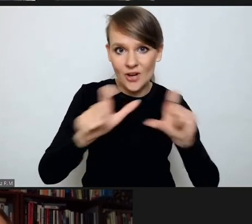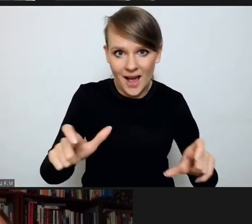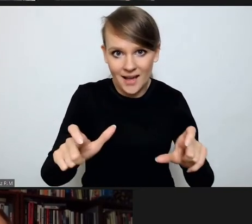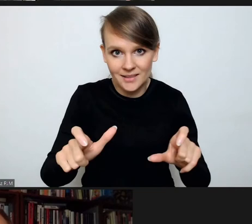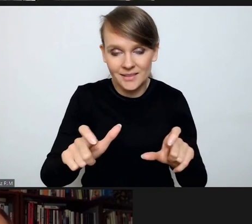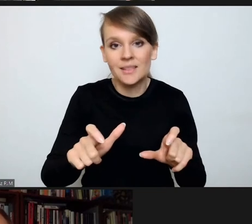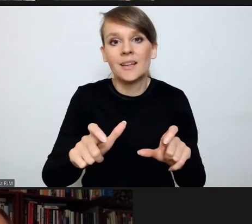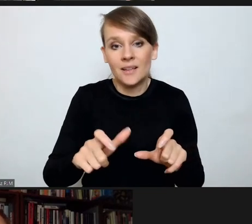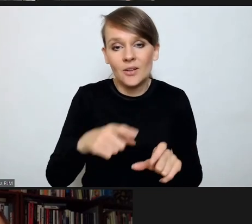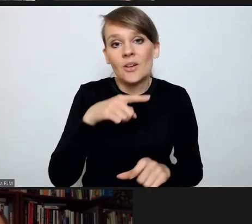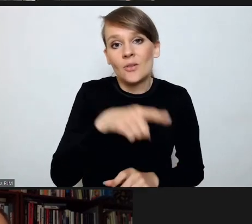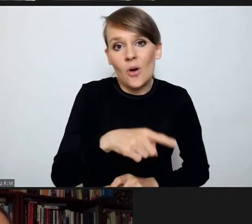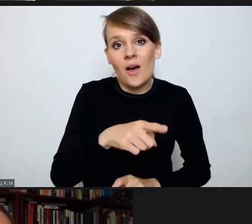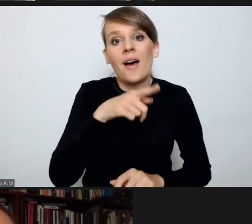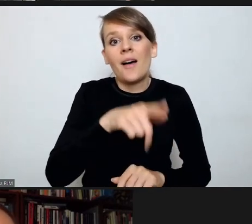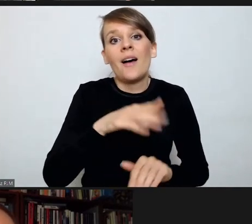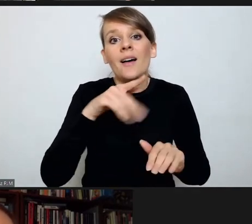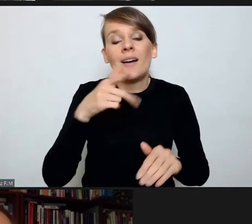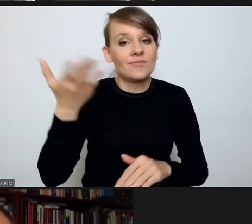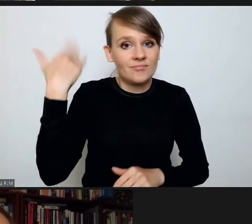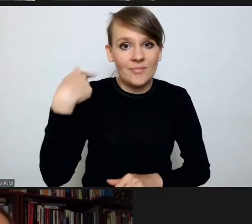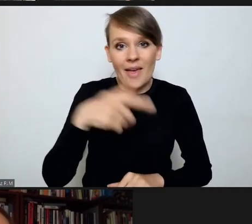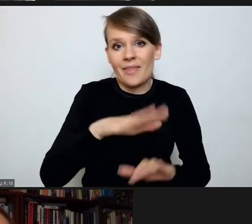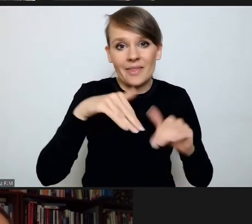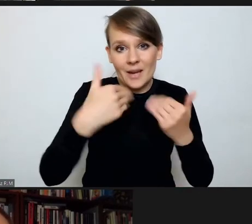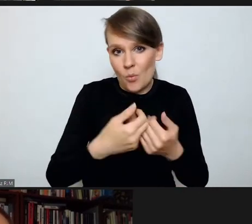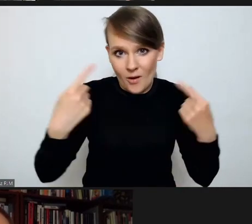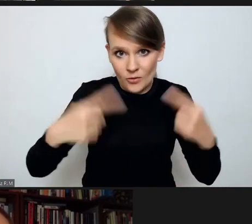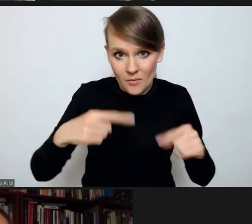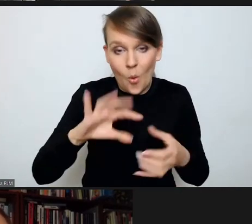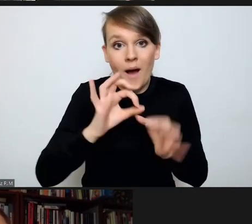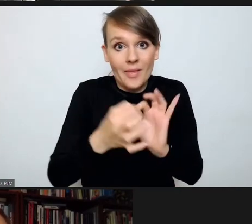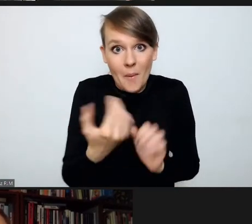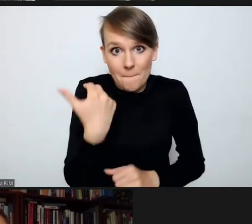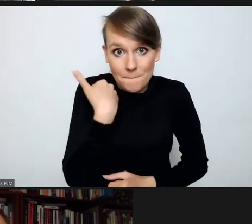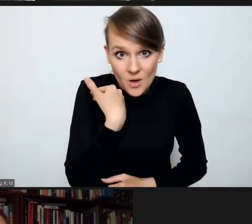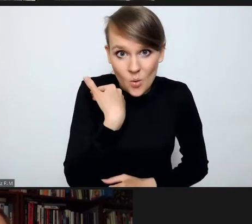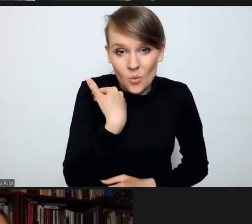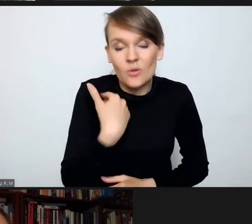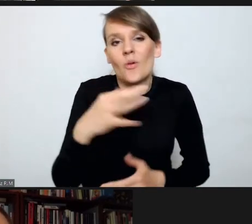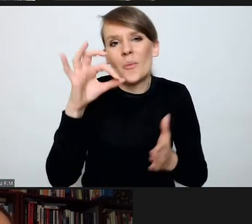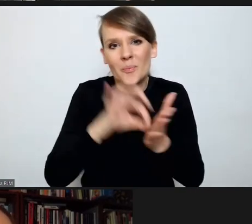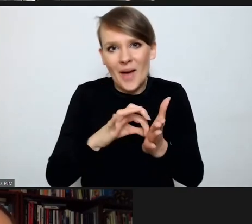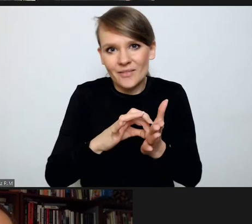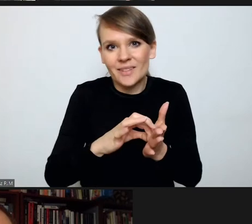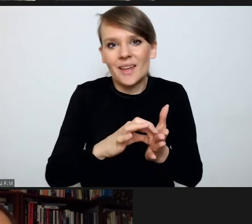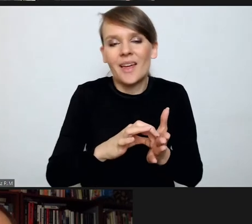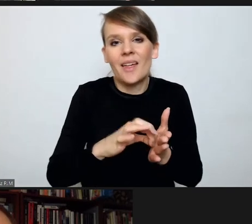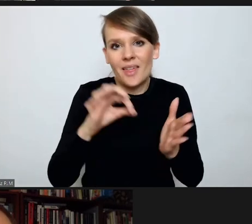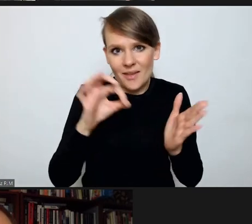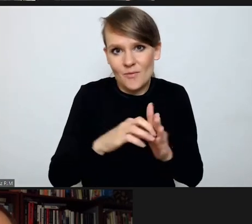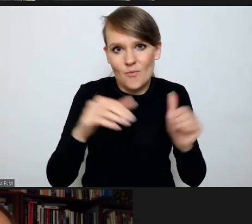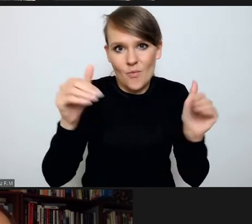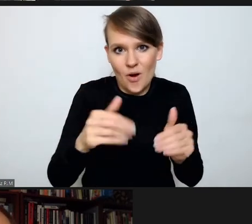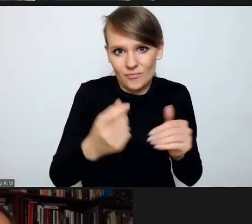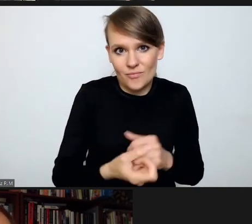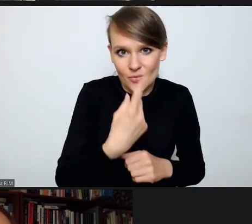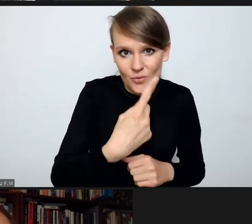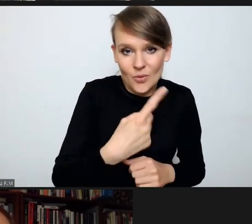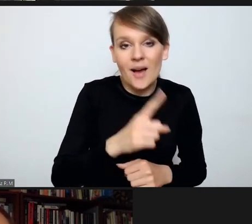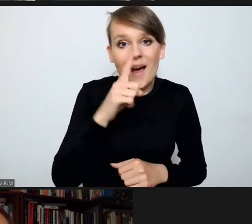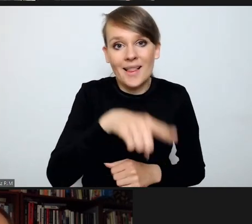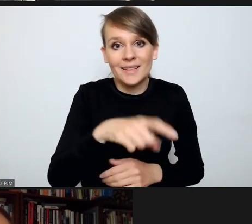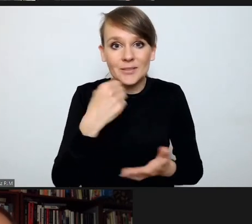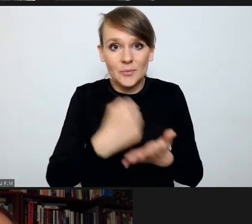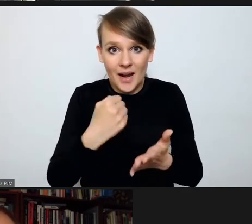jest tak, że trybunału nie było wtedy. Gdyby był, to pewnie taka by się opcja pojawiła. Oczywiście przy założeniu, że te